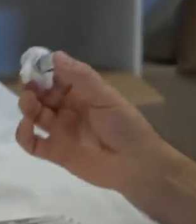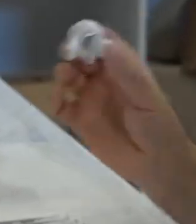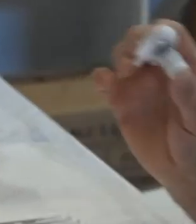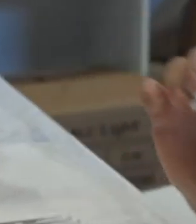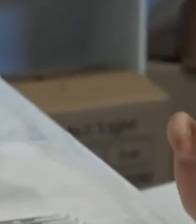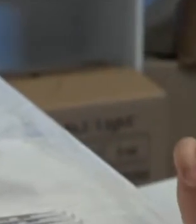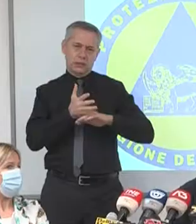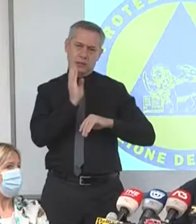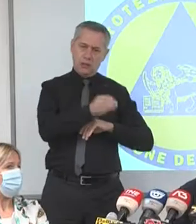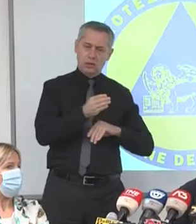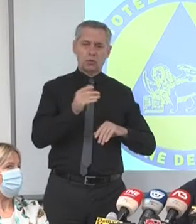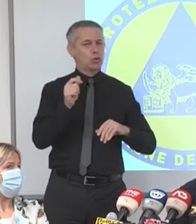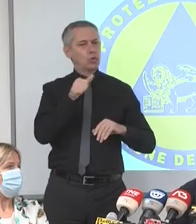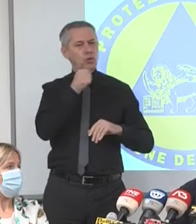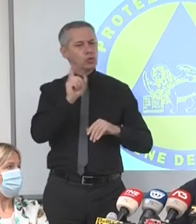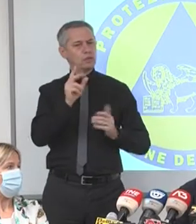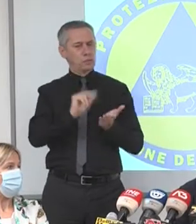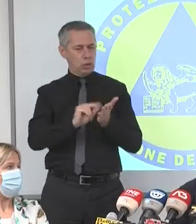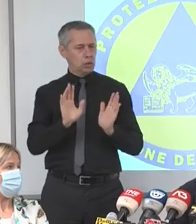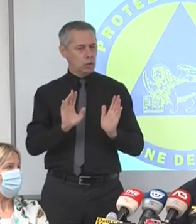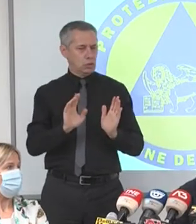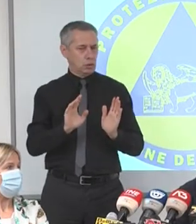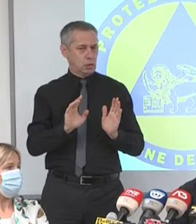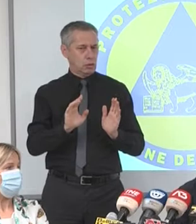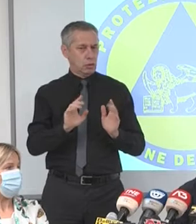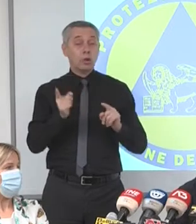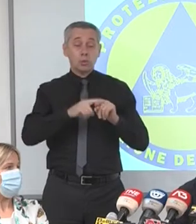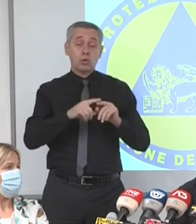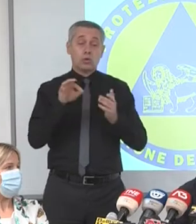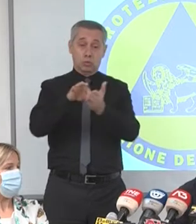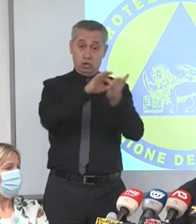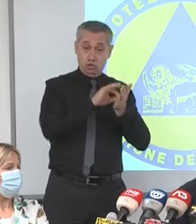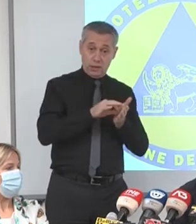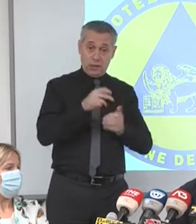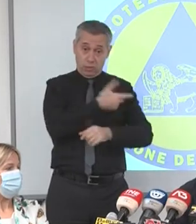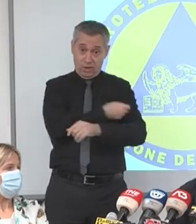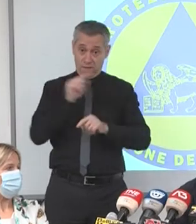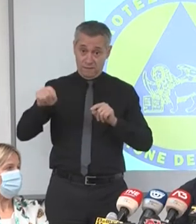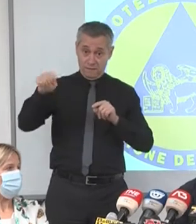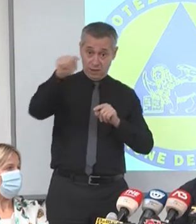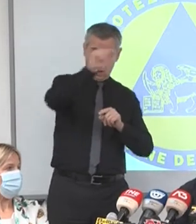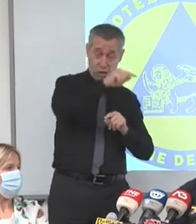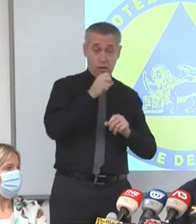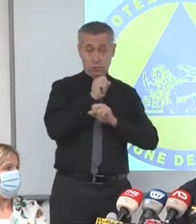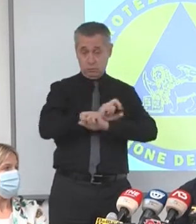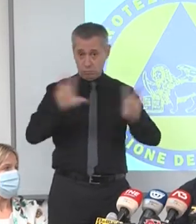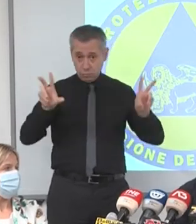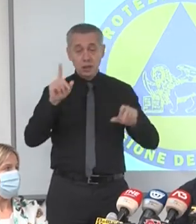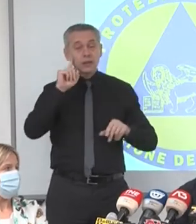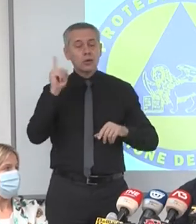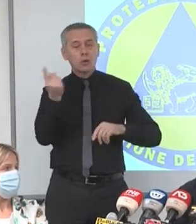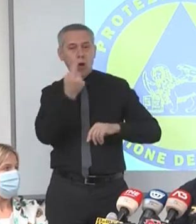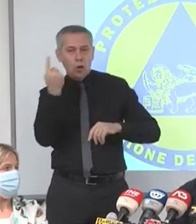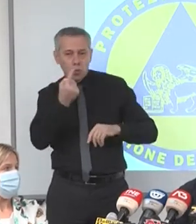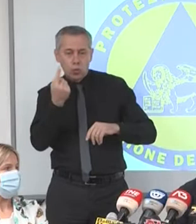e dai 60 anni in su. Abbiamo dato un'ulteriore disposizione a tutti i centri vaccinali da oggi, che se qualcuno si presentasse a fine